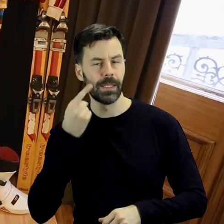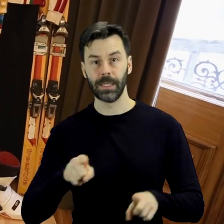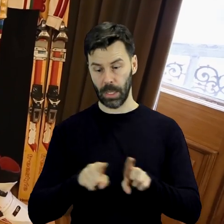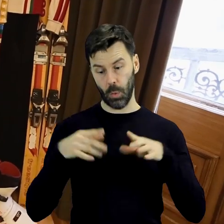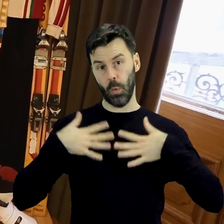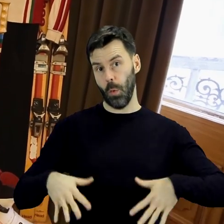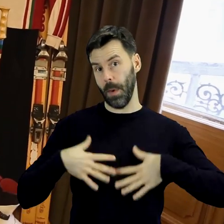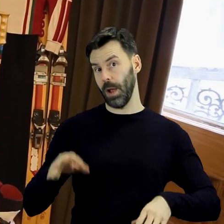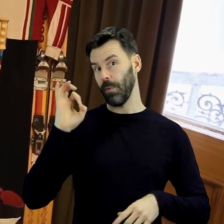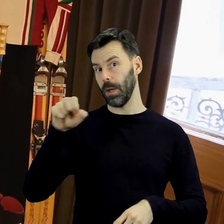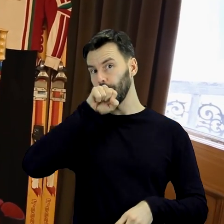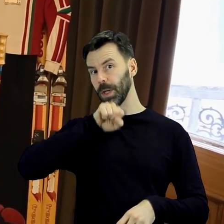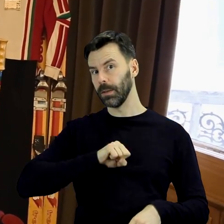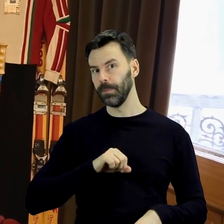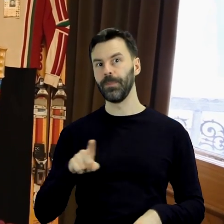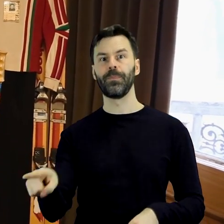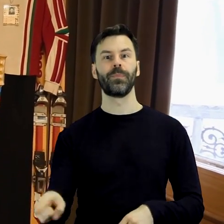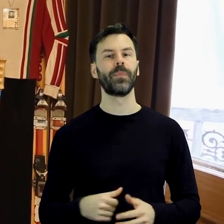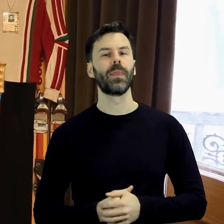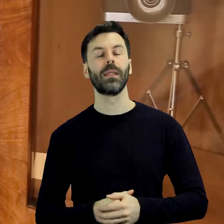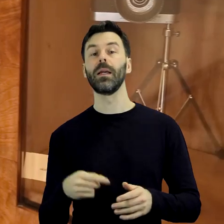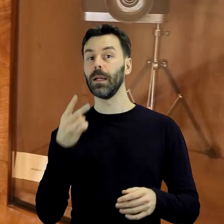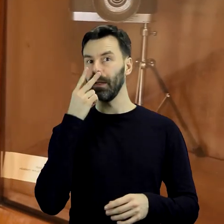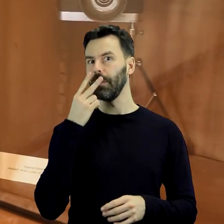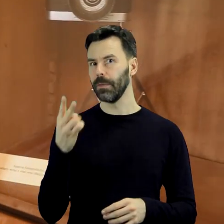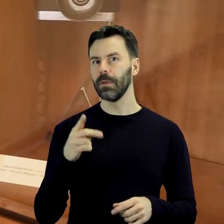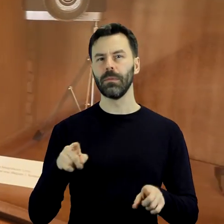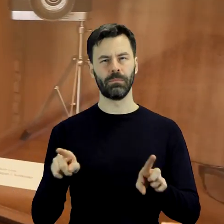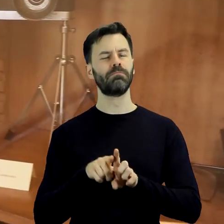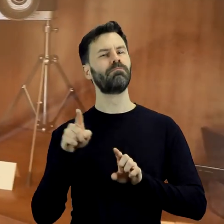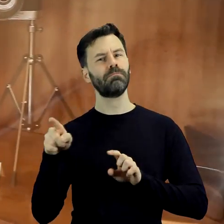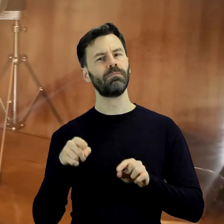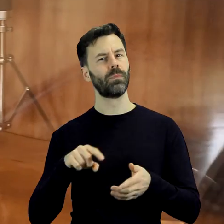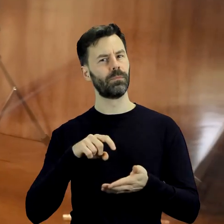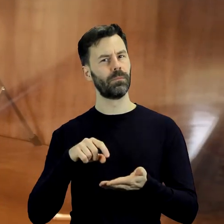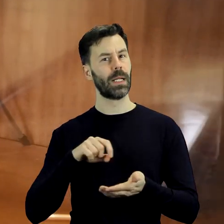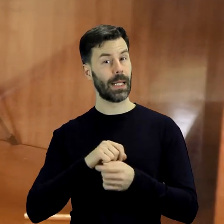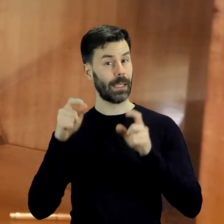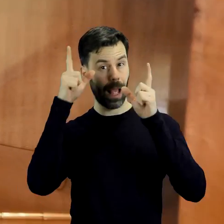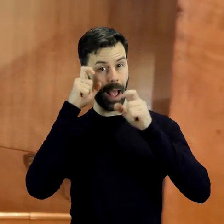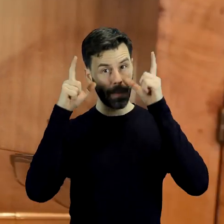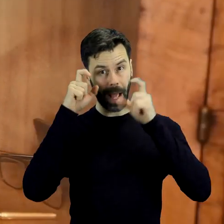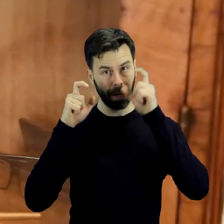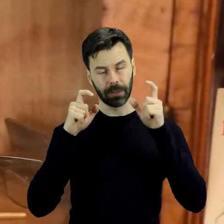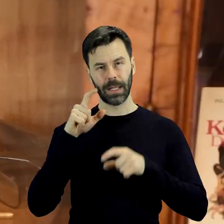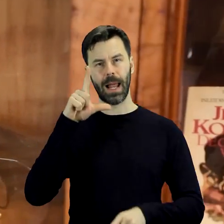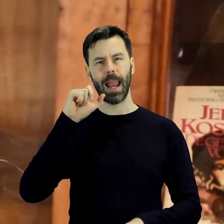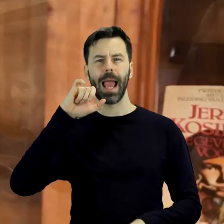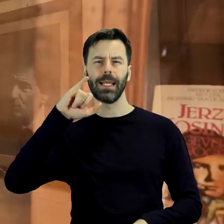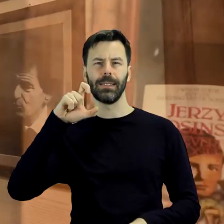związane z jego pasjami. Na wystawie znalazł się należący do Jerzego Kosińskiego aparat fotograficzny marki Lejka, a